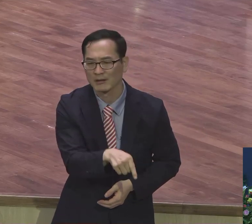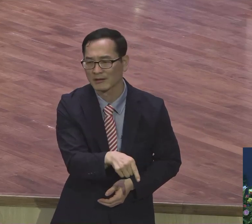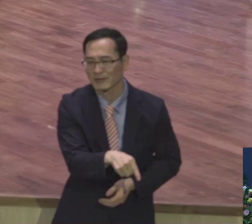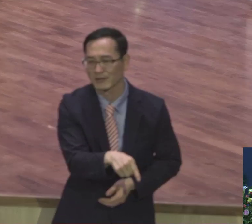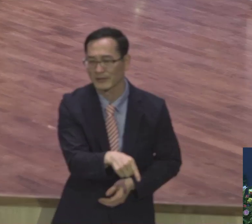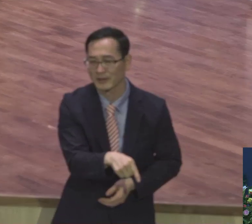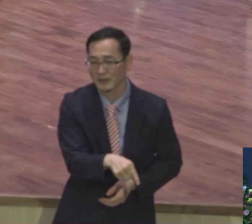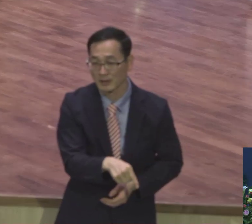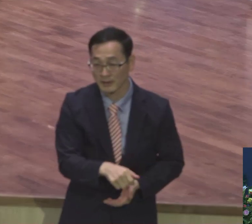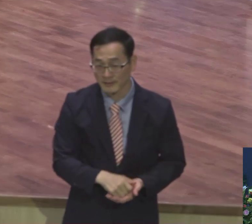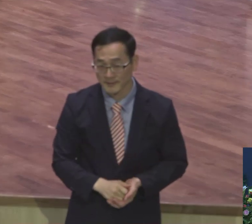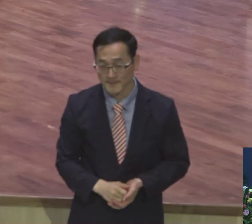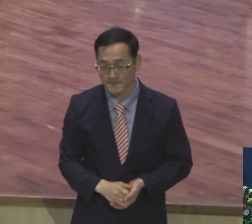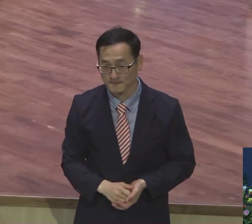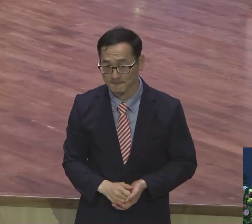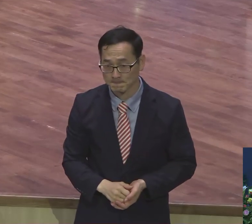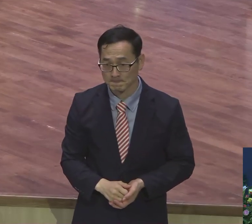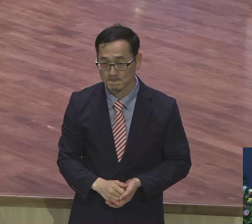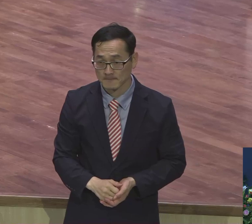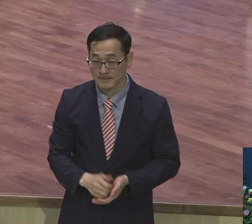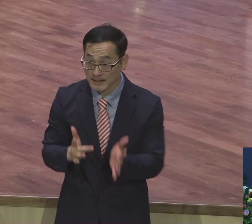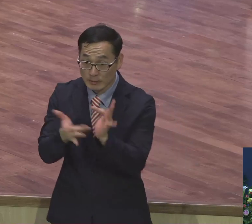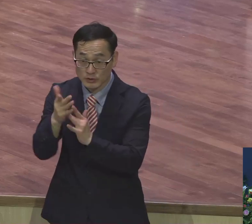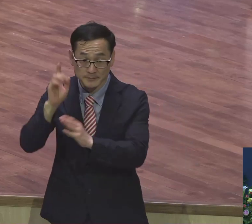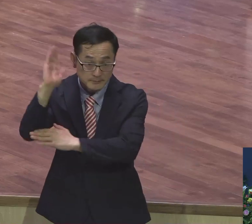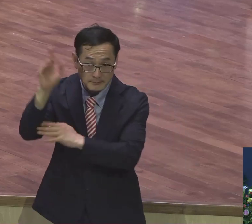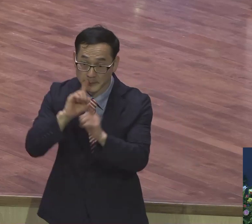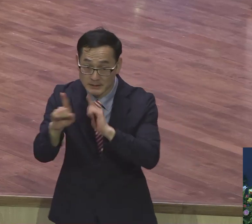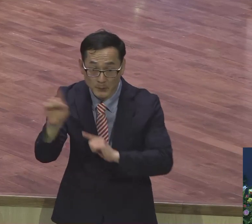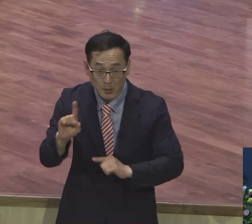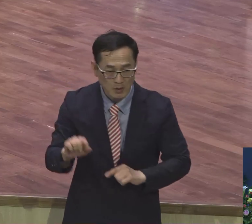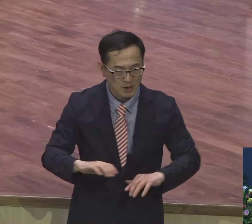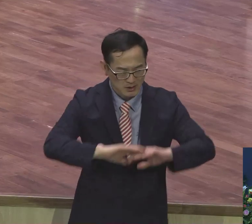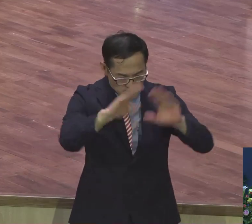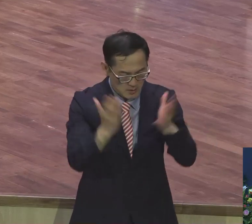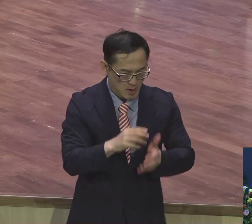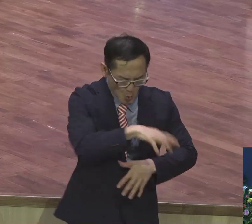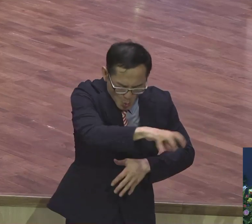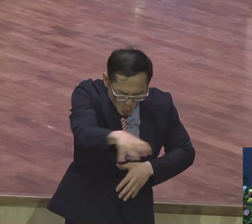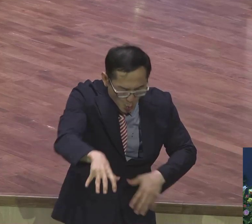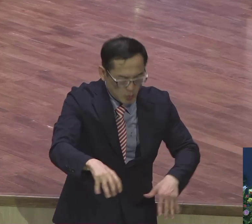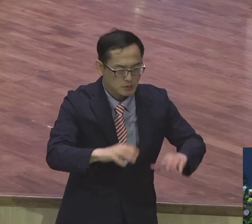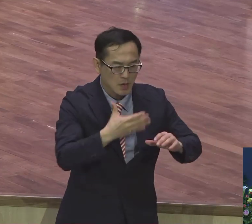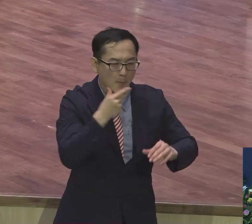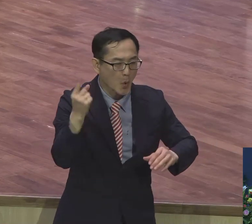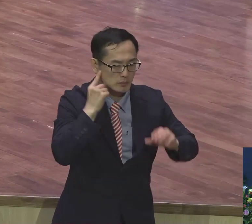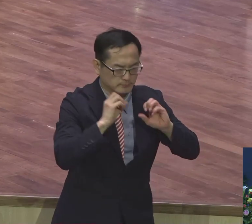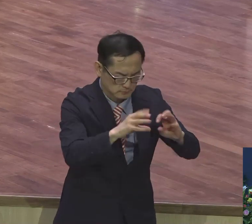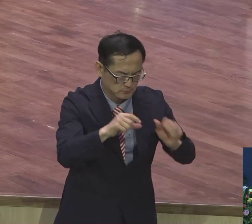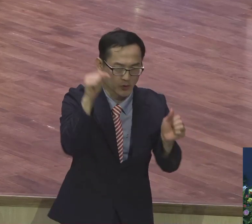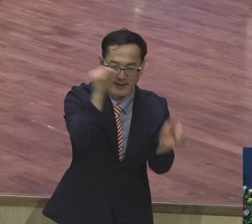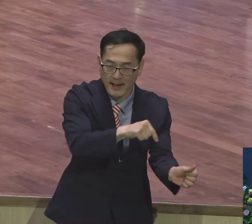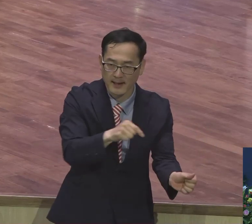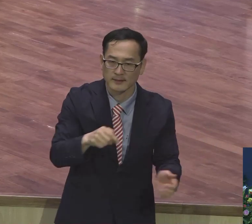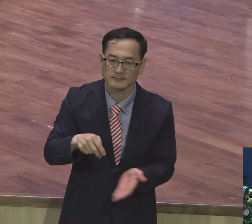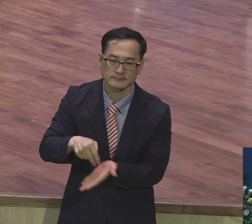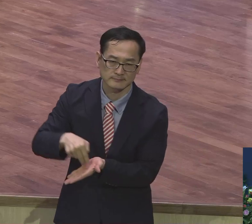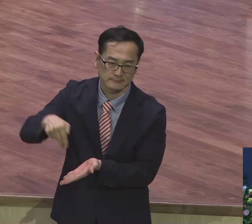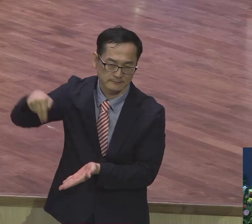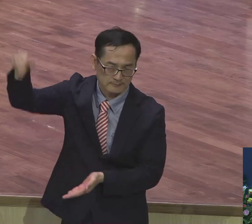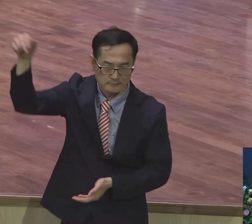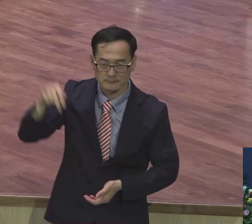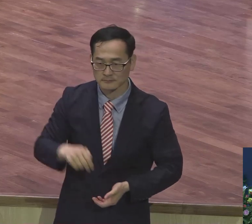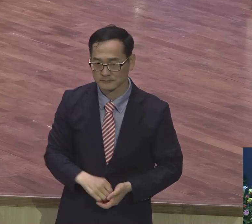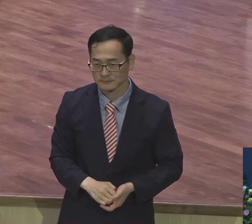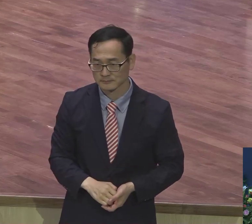마탐 심정 15절을 보면 너희는 온 천하에 다니며 만민에게 보험을 전파하라. 온 천하에 다니며 만민에게 보험을 전파하라.